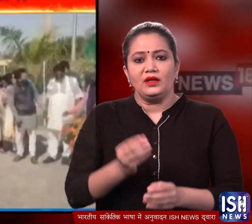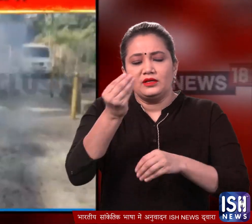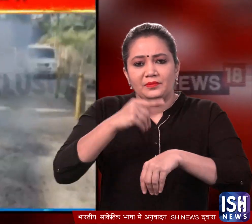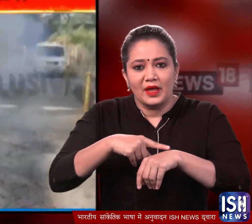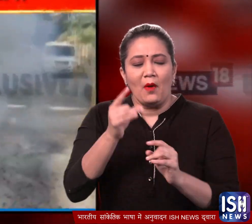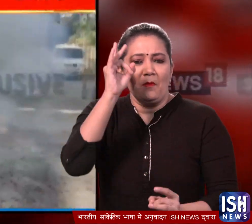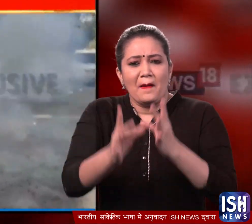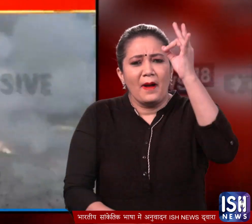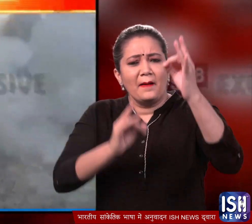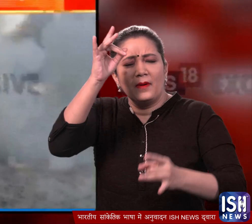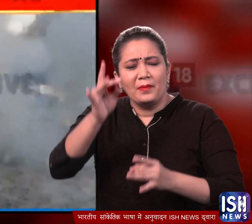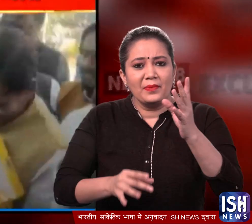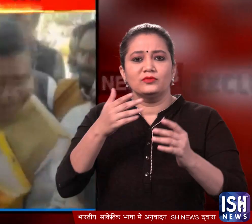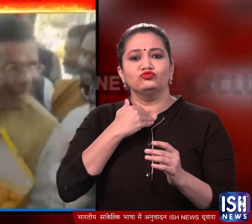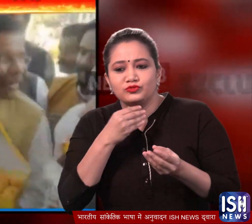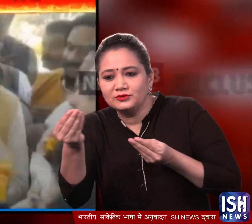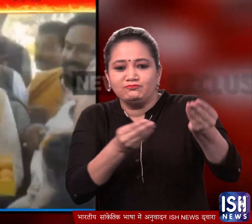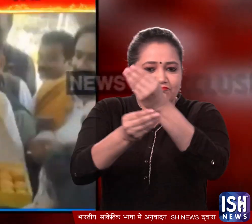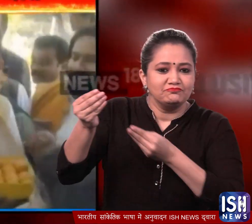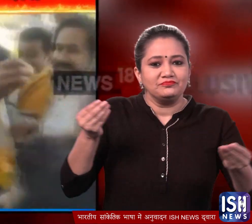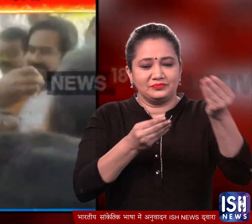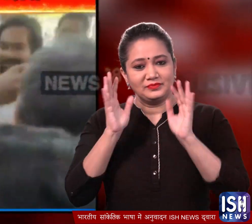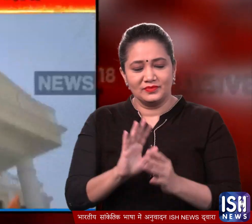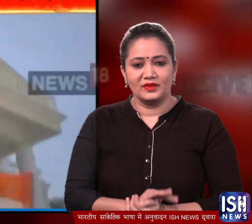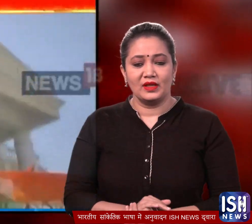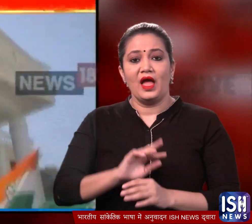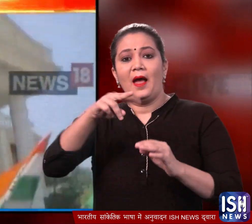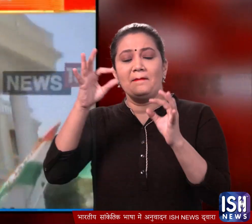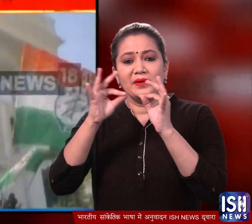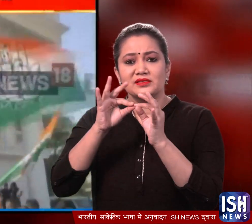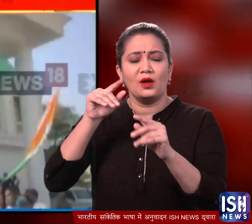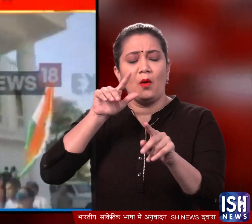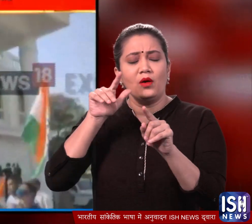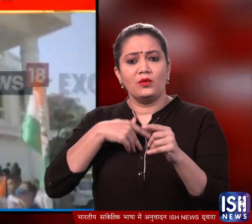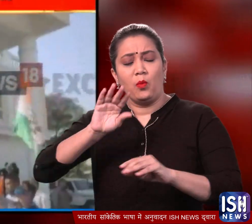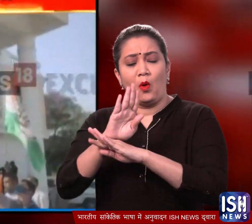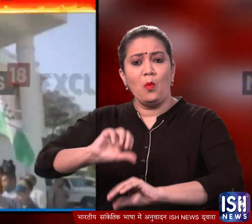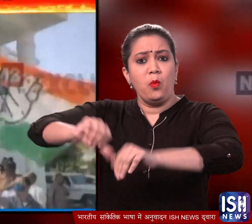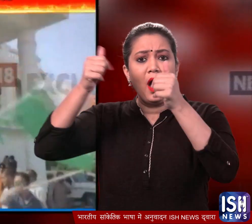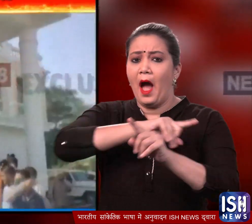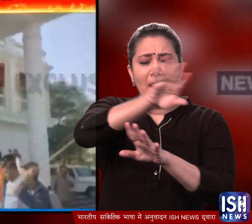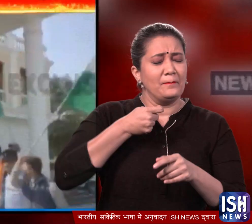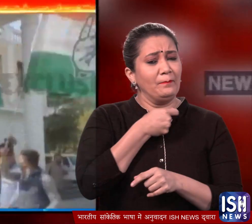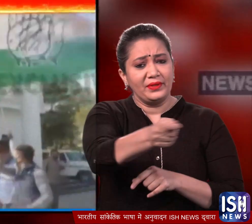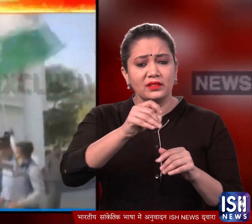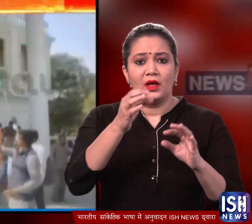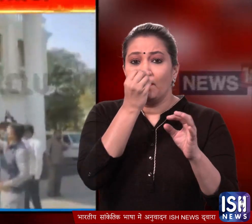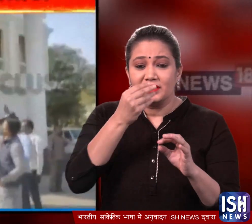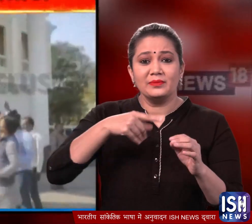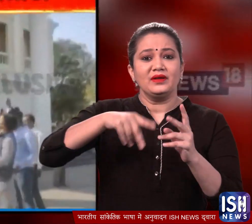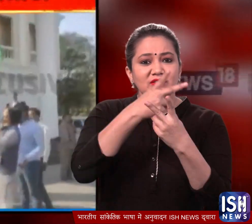कुछी देर में पटाखे भूटने लगे और मुँ मीठा करने का सिलसिला चल पड़ा। बस्तर में एक तरफा मिली जीत से कॉंग्रेस के नेता गदगद दिखे और बीजेपी के